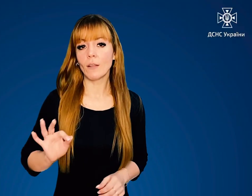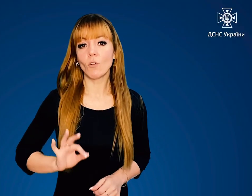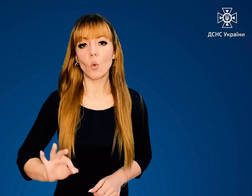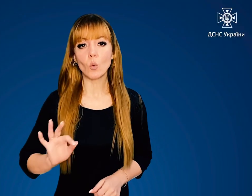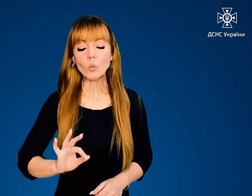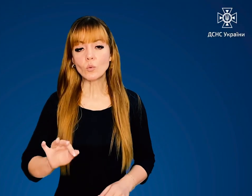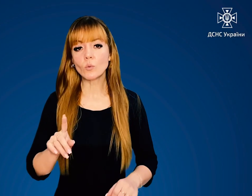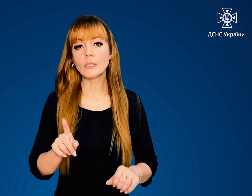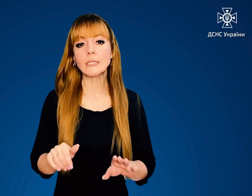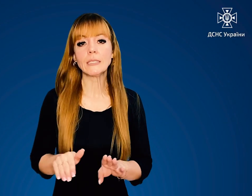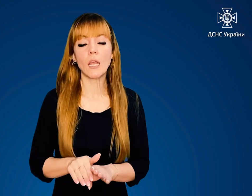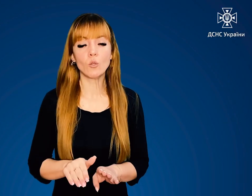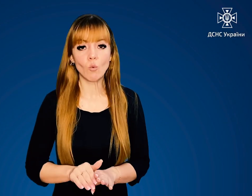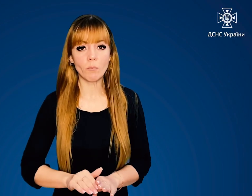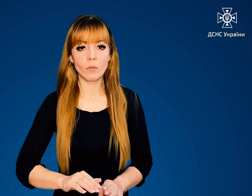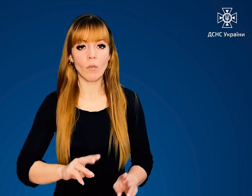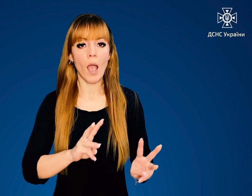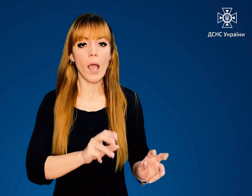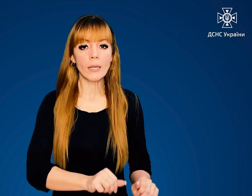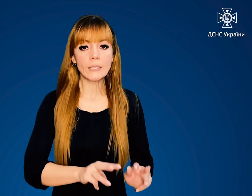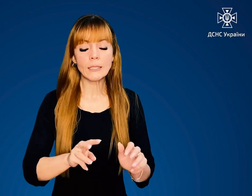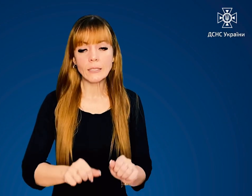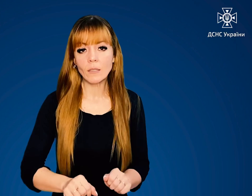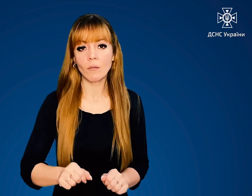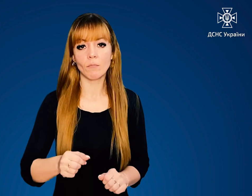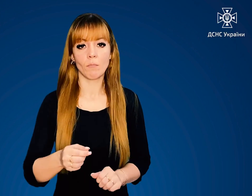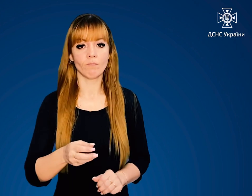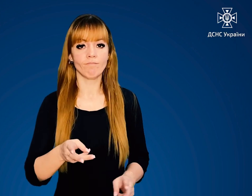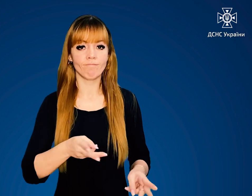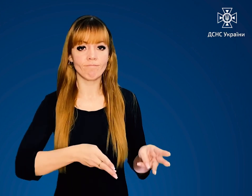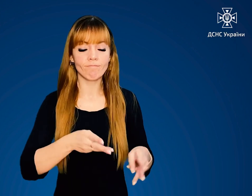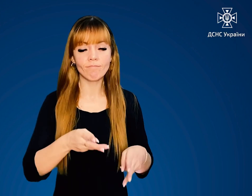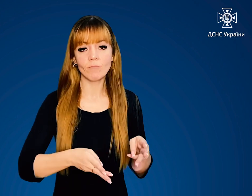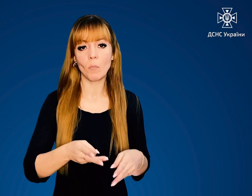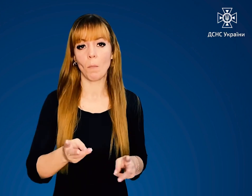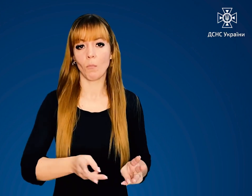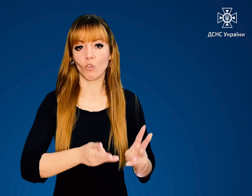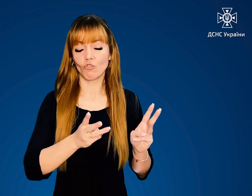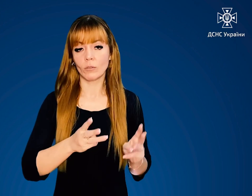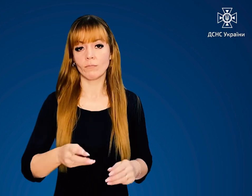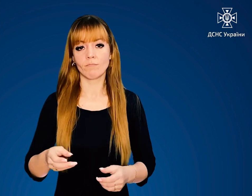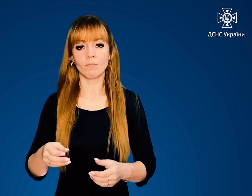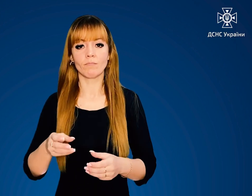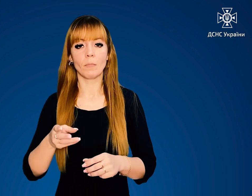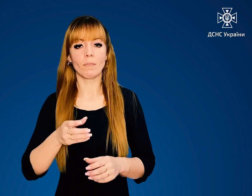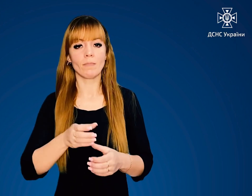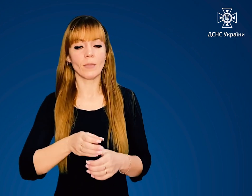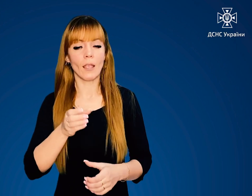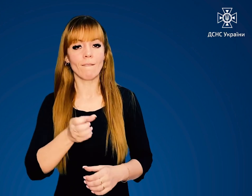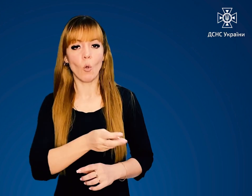використовуйте засоби гасіння пожеж. Переносні вогнегасники – порошкові,